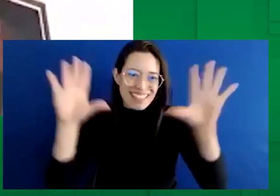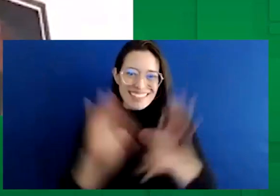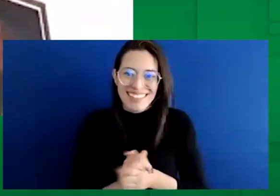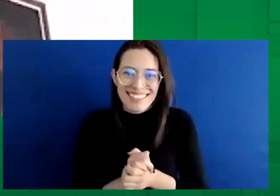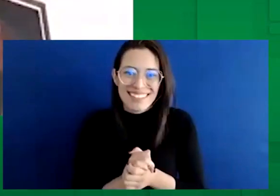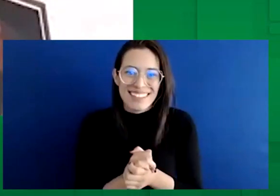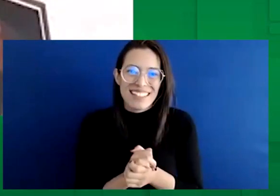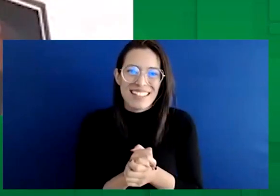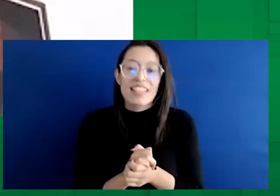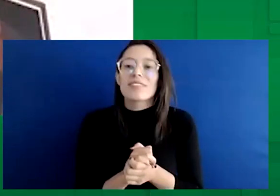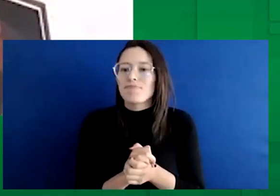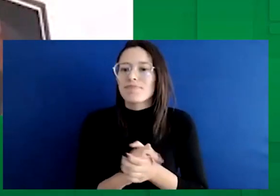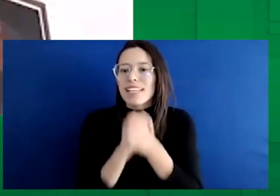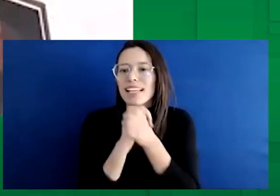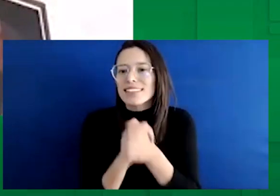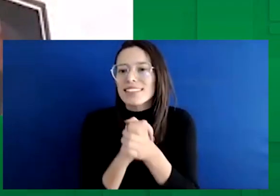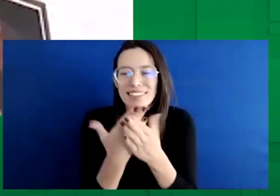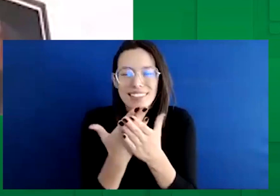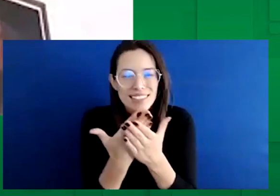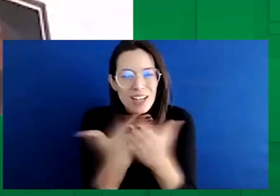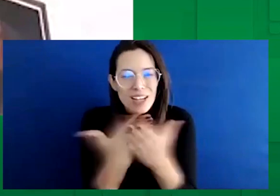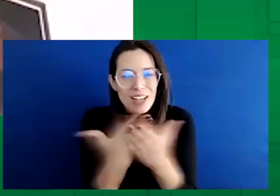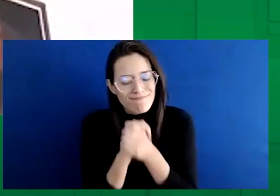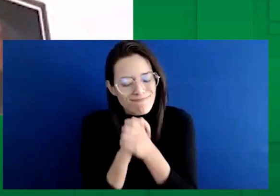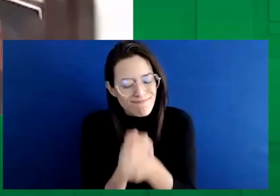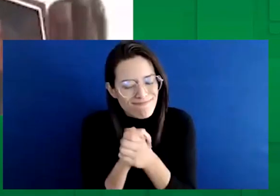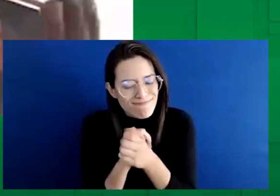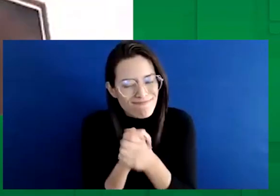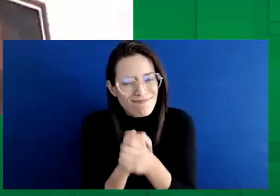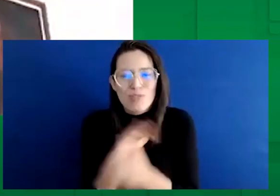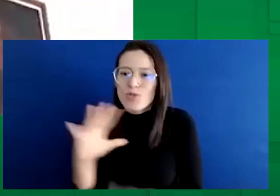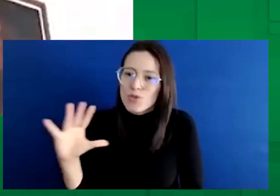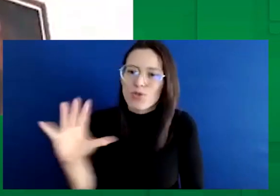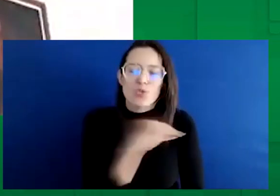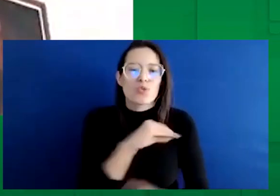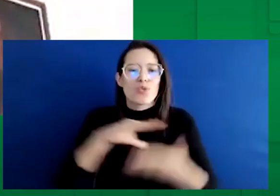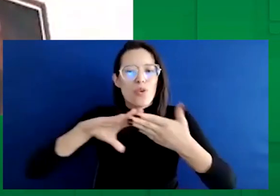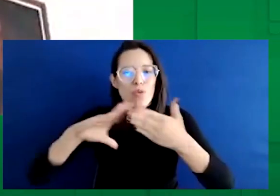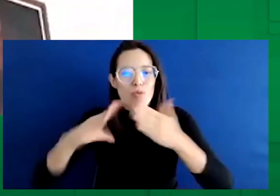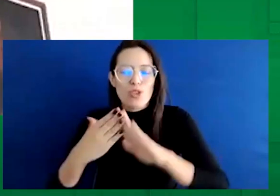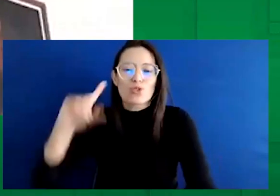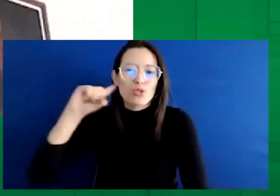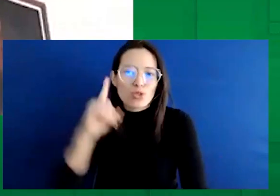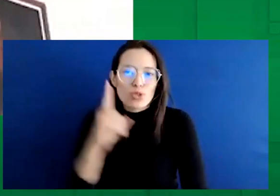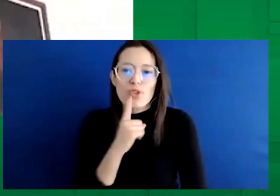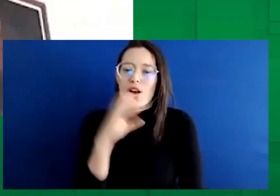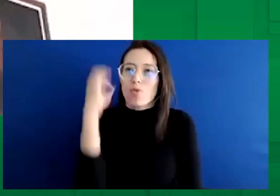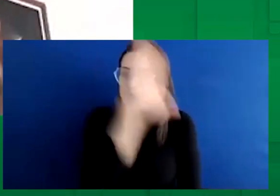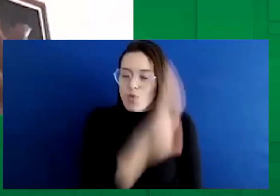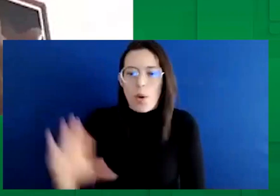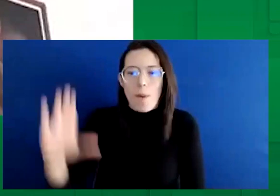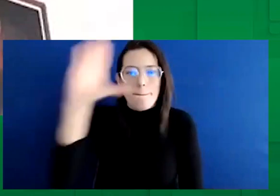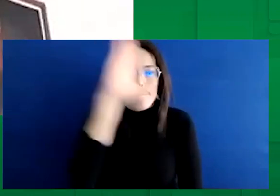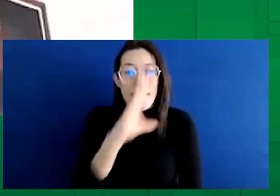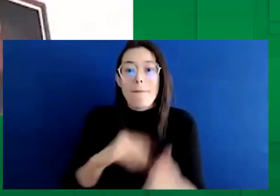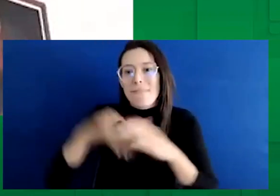Quiero saludarlos con todo aprecio, con cariño a toda la comunidad sorda del país y especialmente